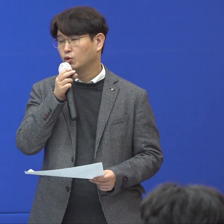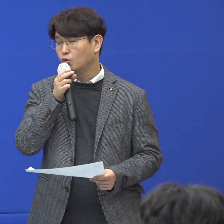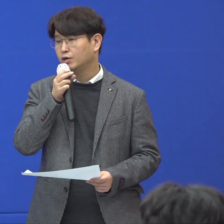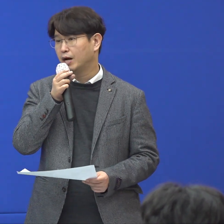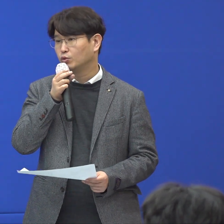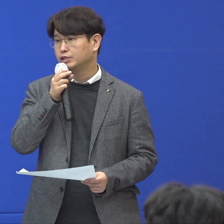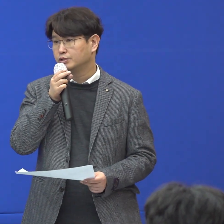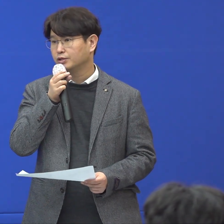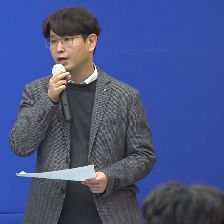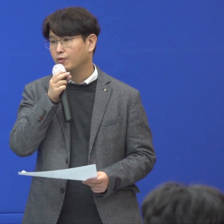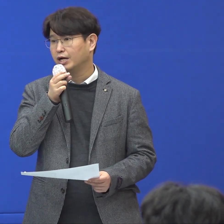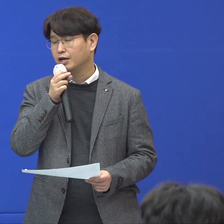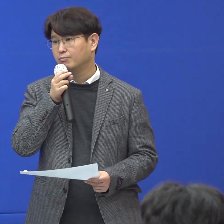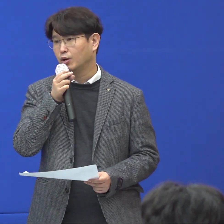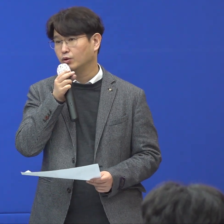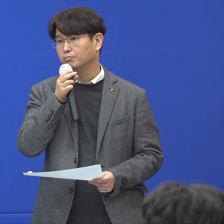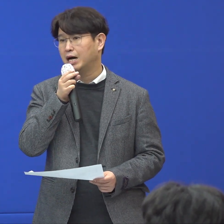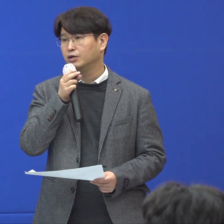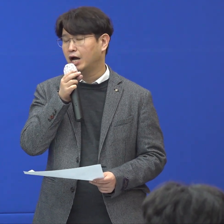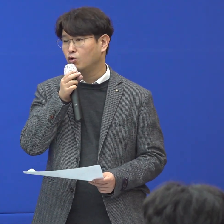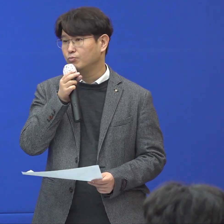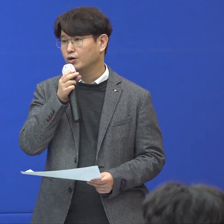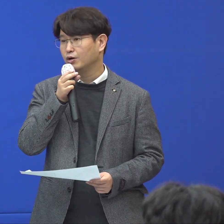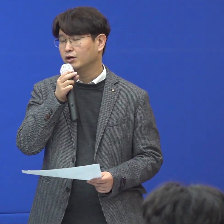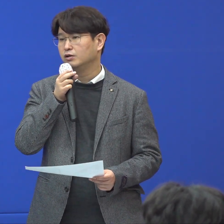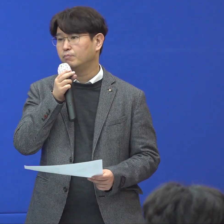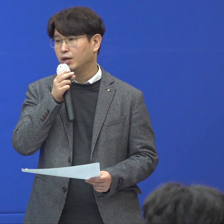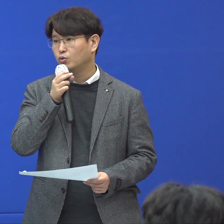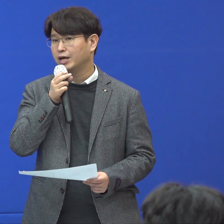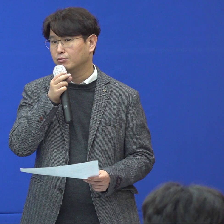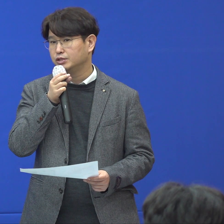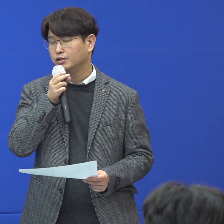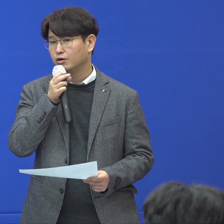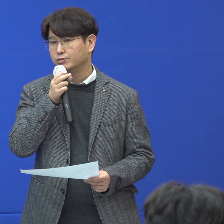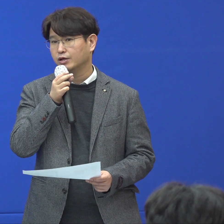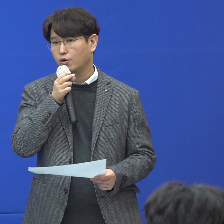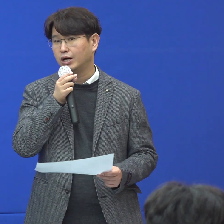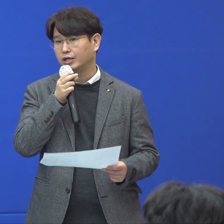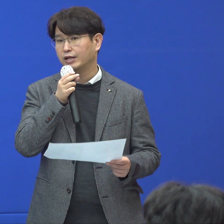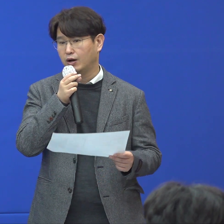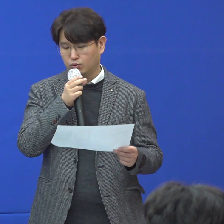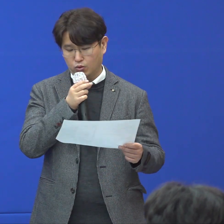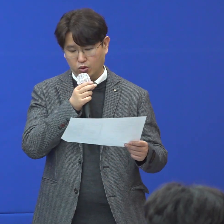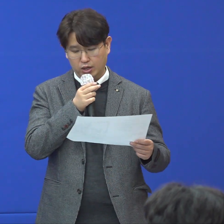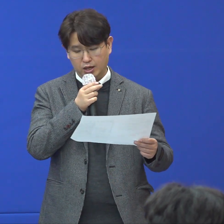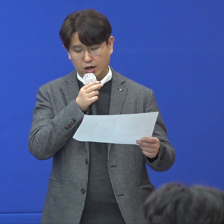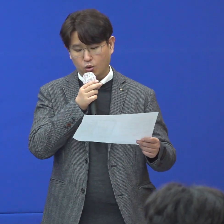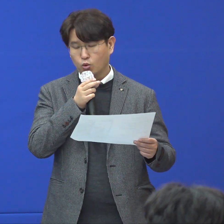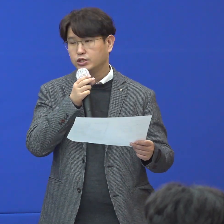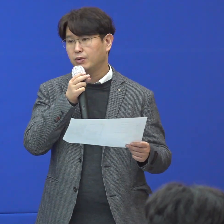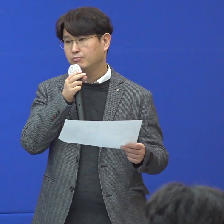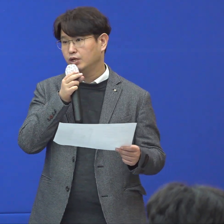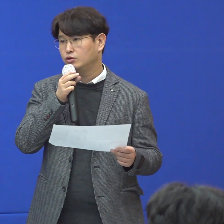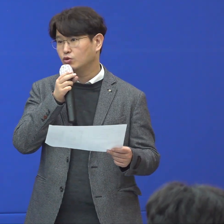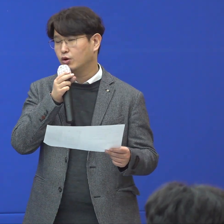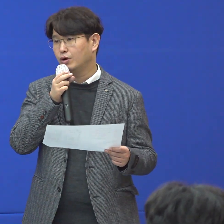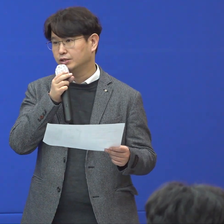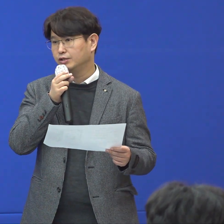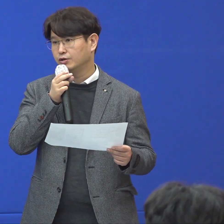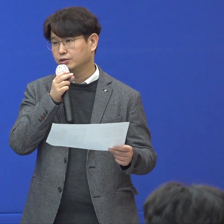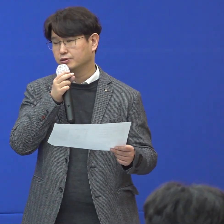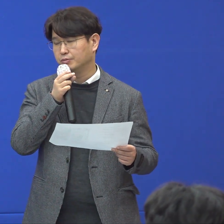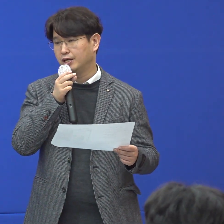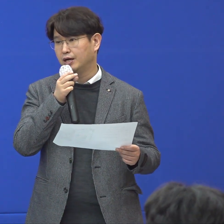제가 들어온 바로 직전에 확인한 바로는 49명을 빼고 나머지는 검사들과 다 나왔고 51명이